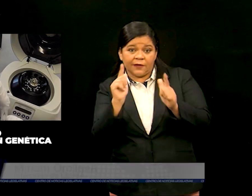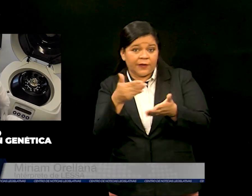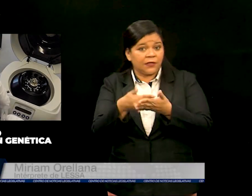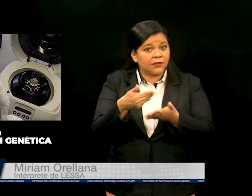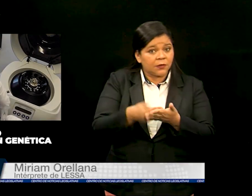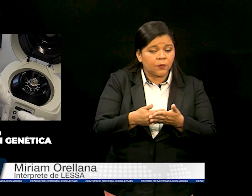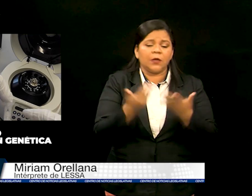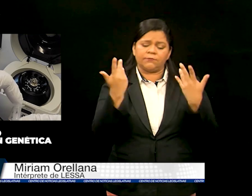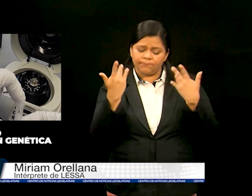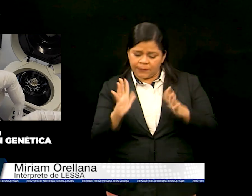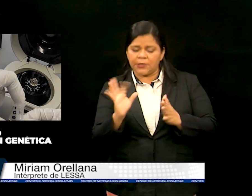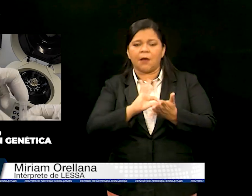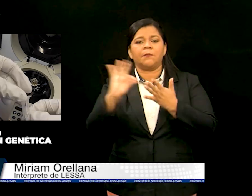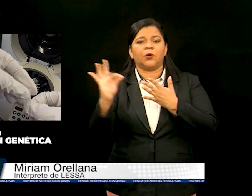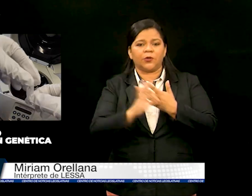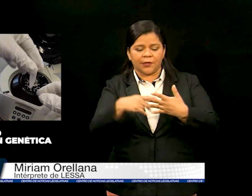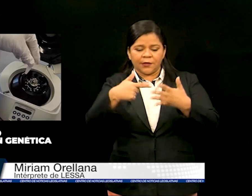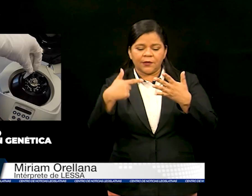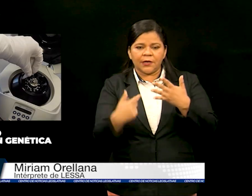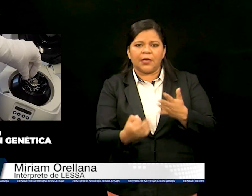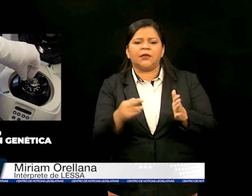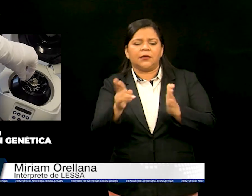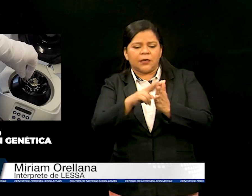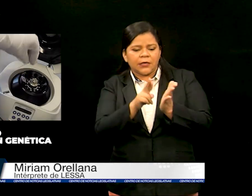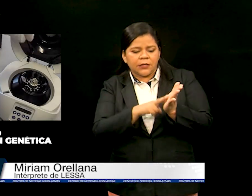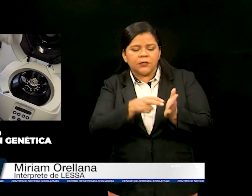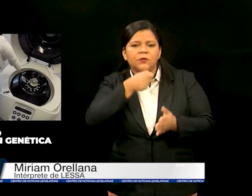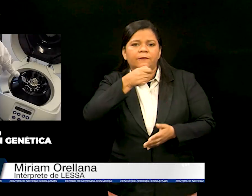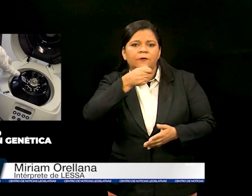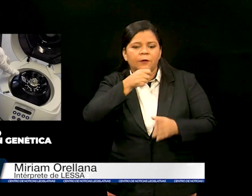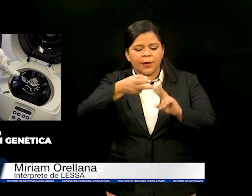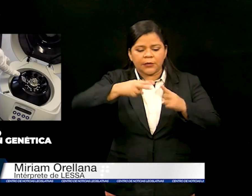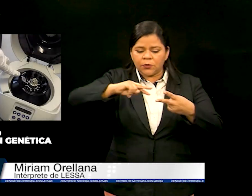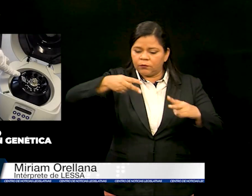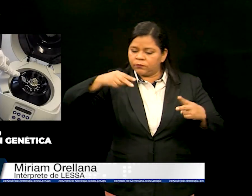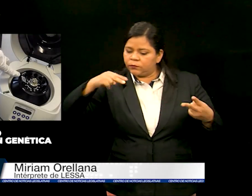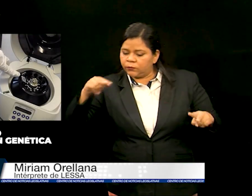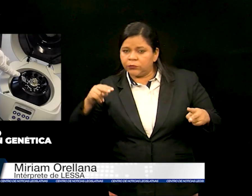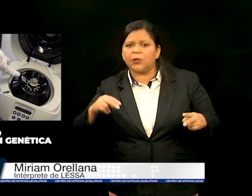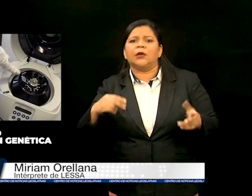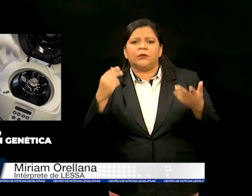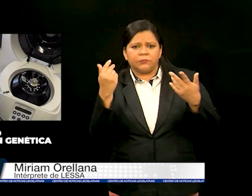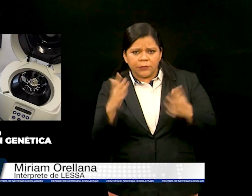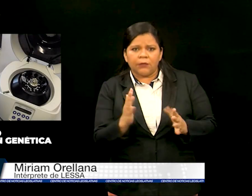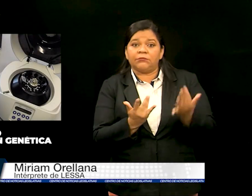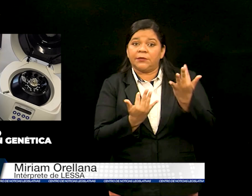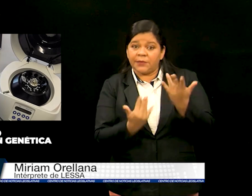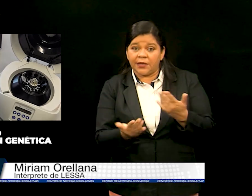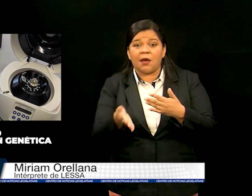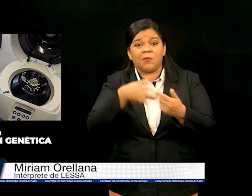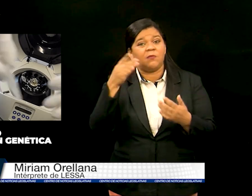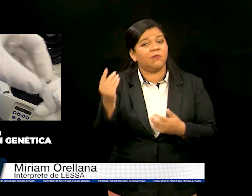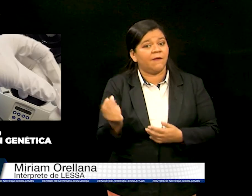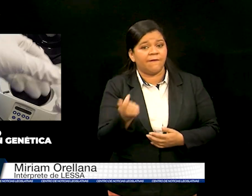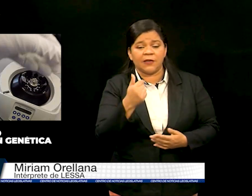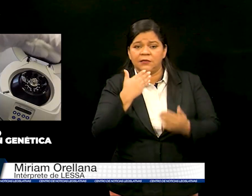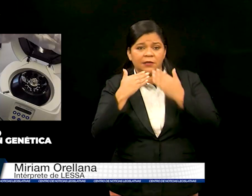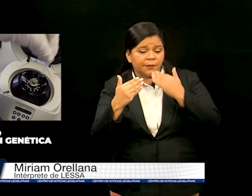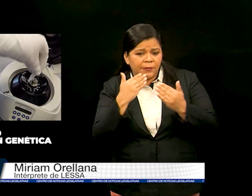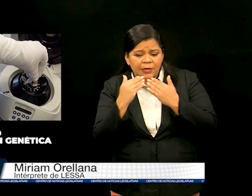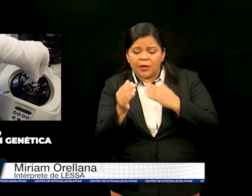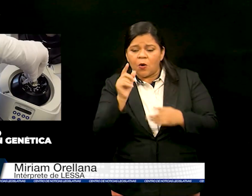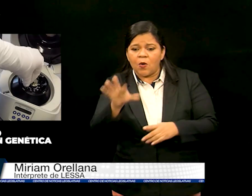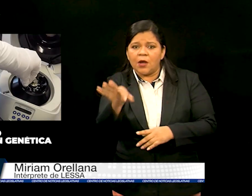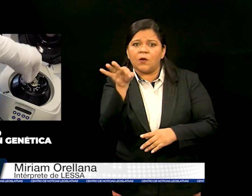ya tiene preparado un proyecto de Ley de Registro de Información Genética, normativa que se espera facilite el esclarecimiento de